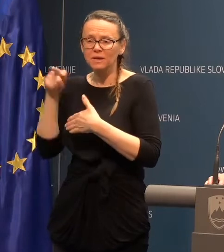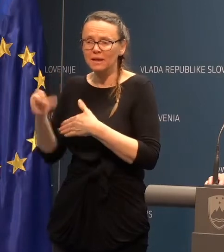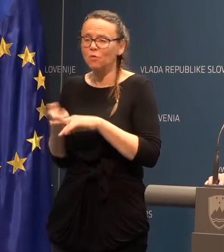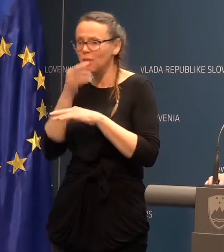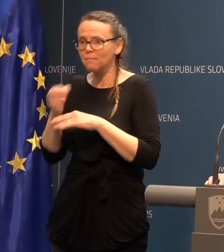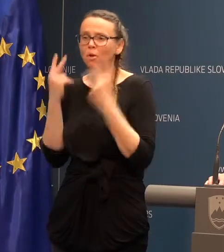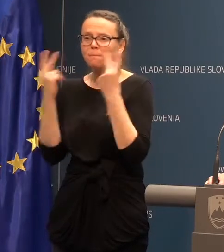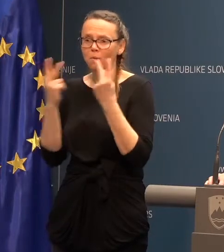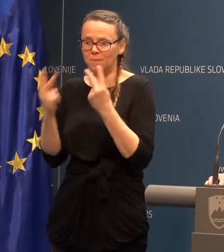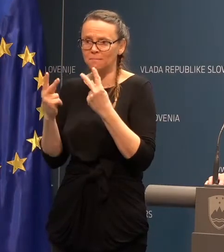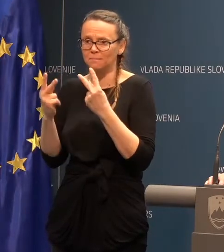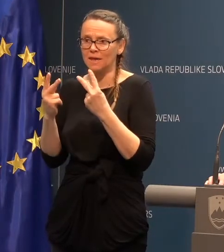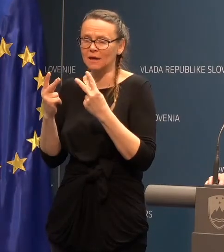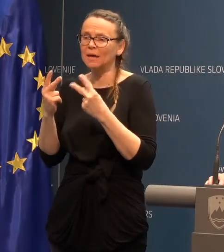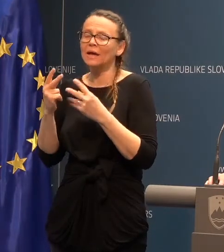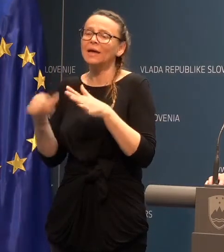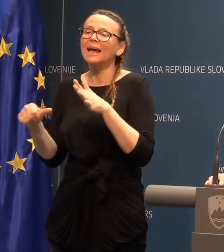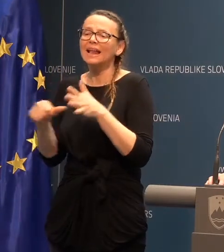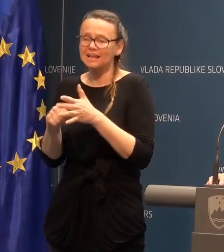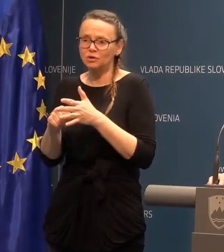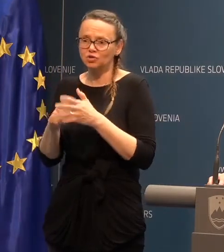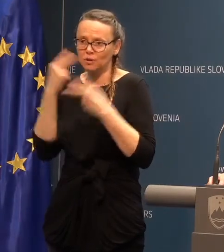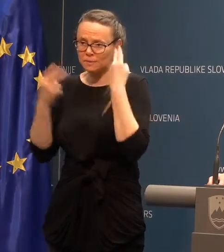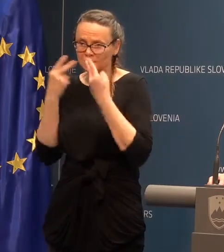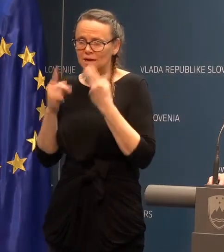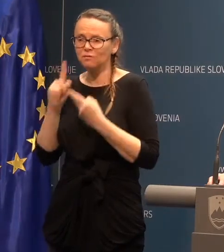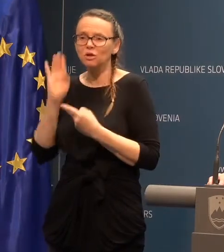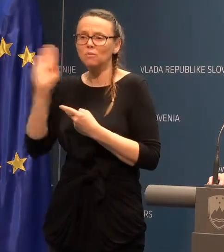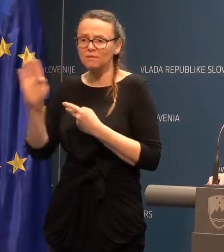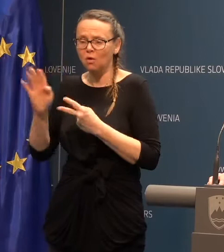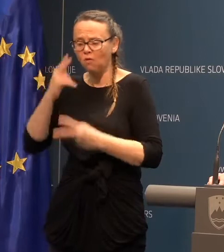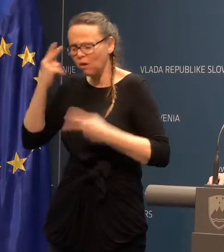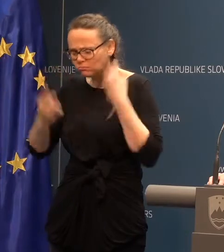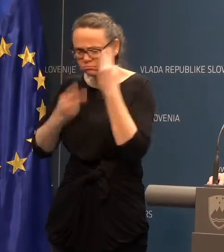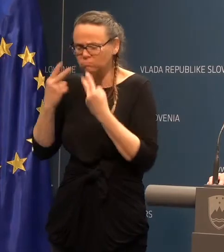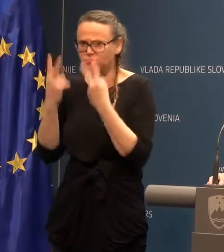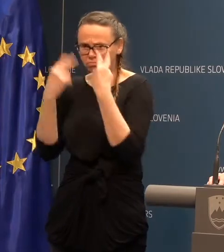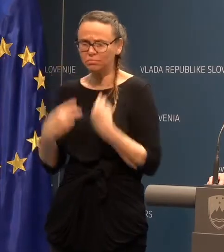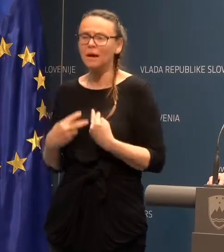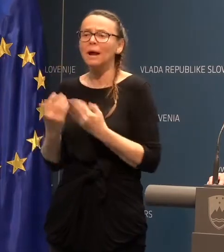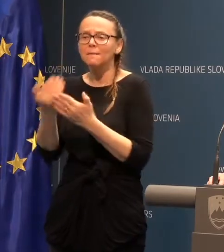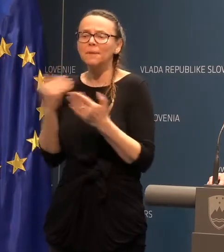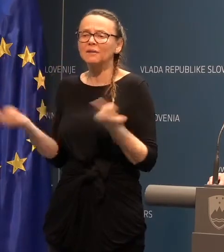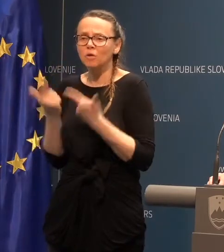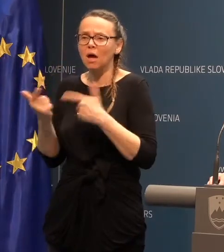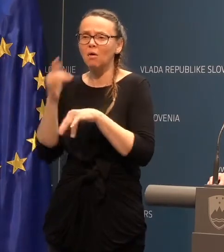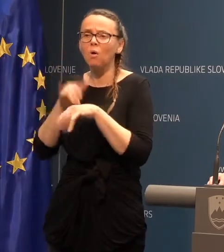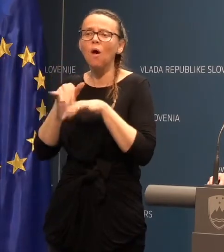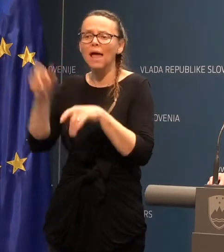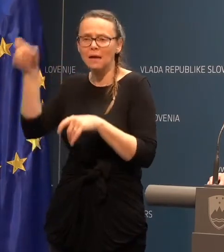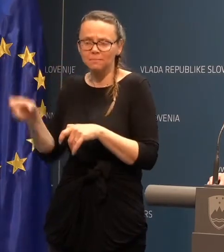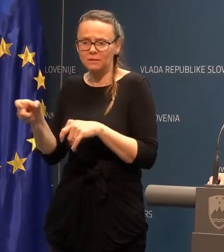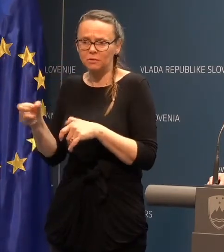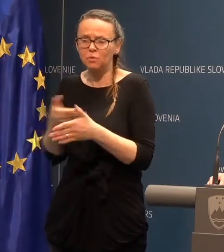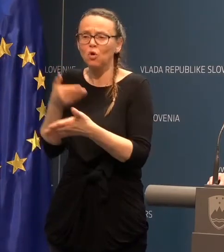najbolj pomembne klinične preiskave oziroma njegova obdelava, preden lahko epidemiolo pristopi in dobi